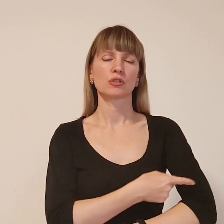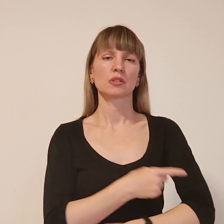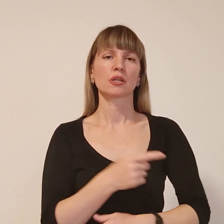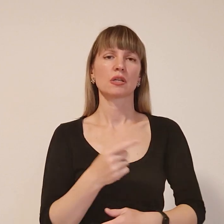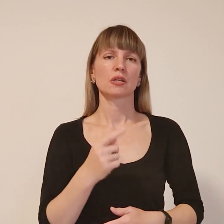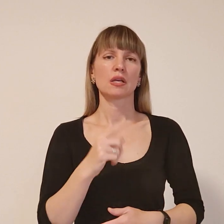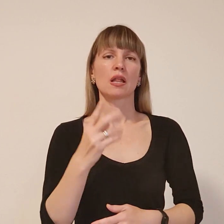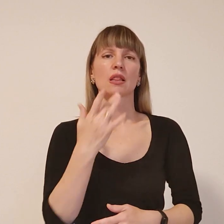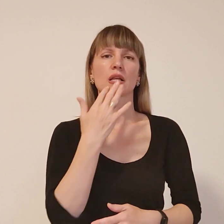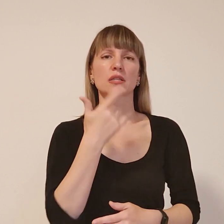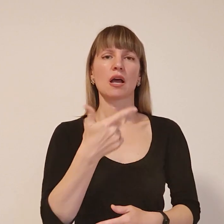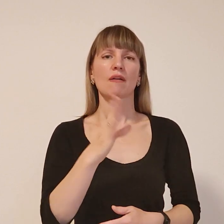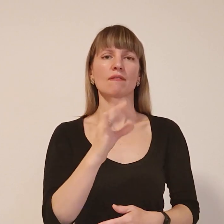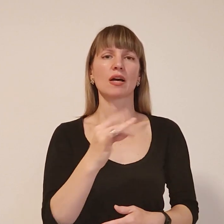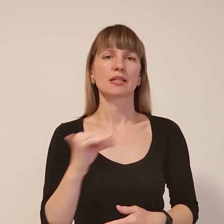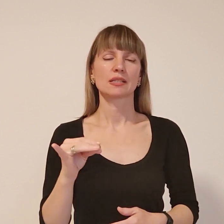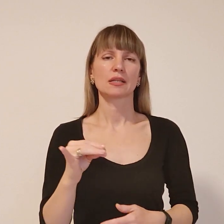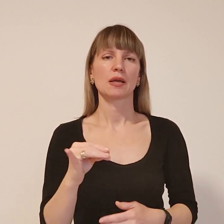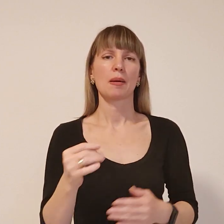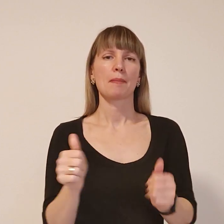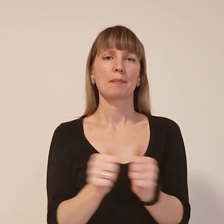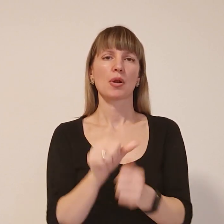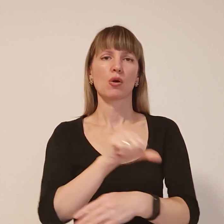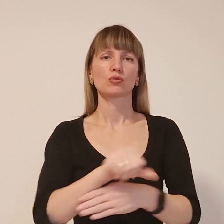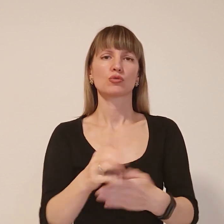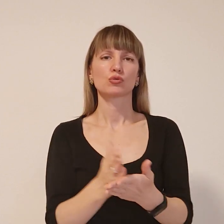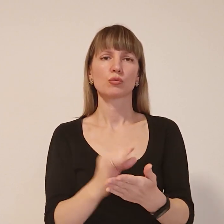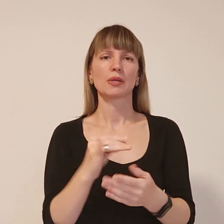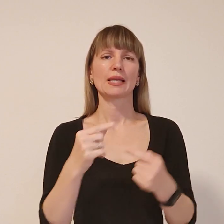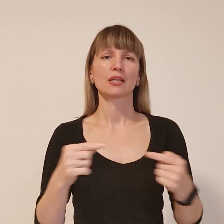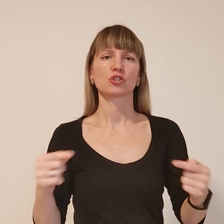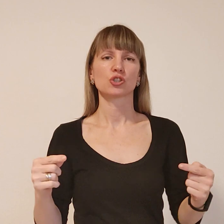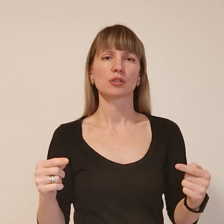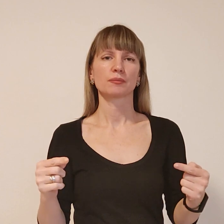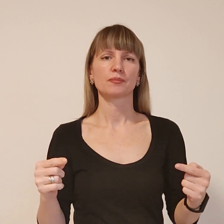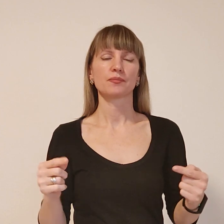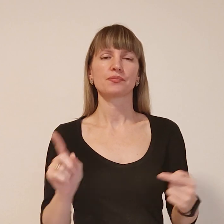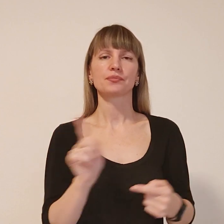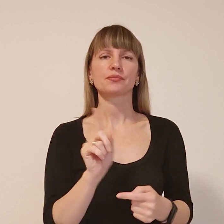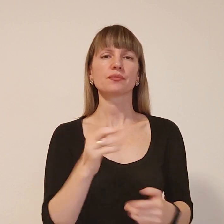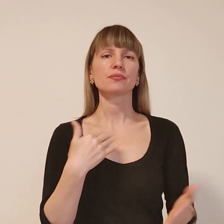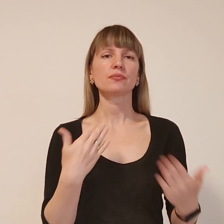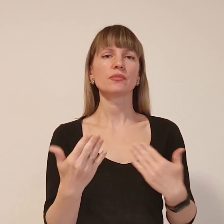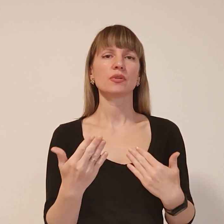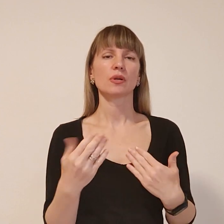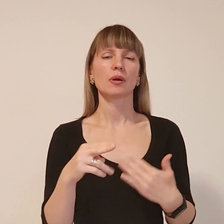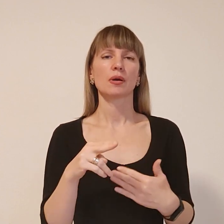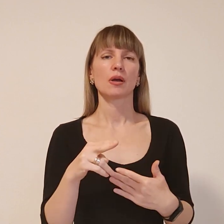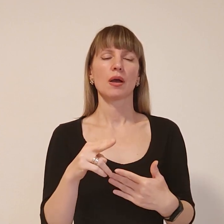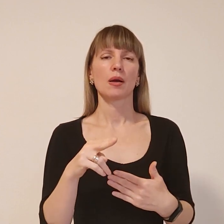гвардії, Державної прикордонної служби та інших. Що стосується призивного віку, то в нас